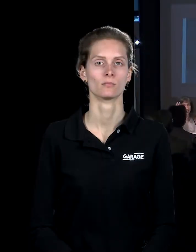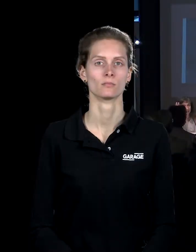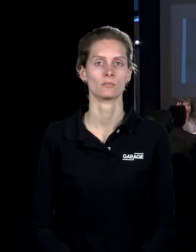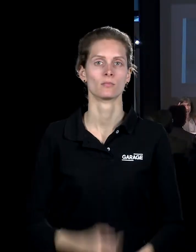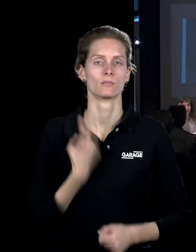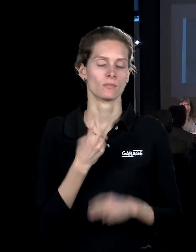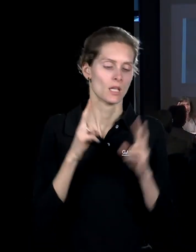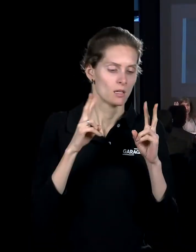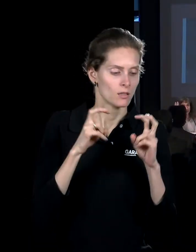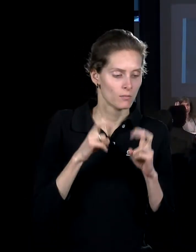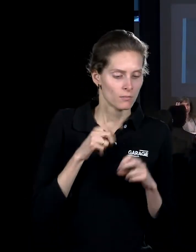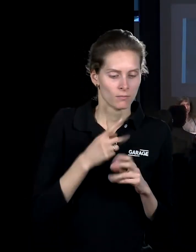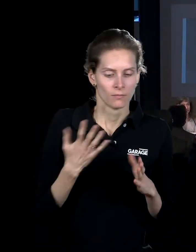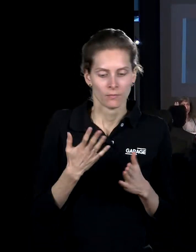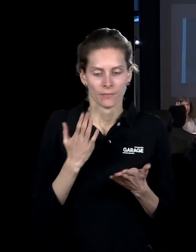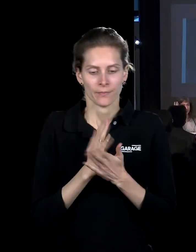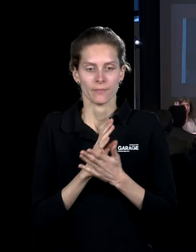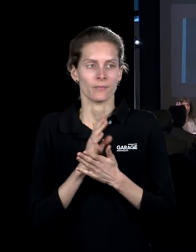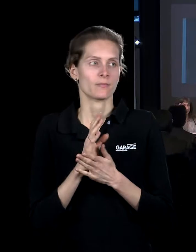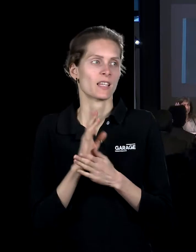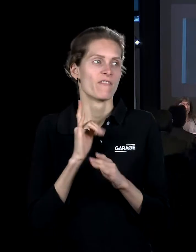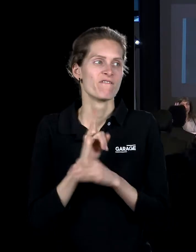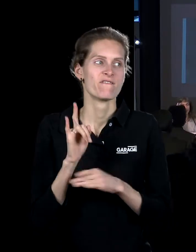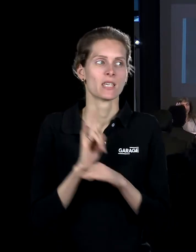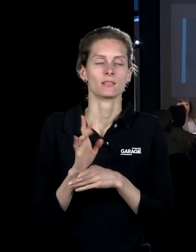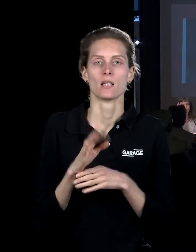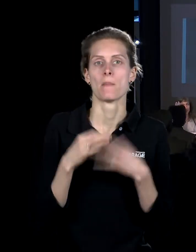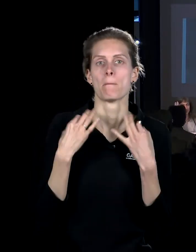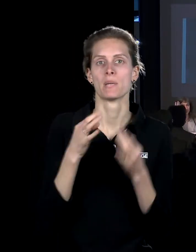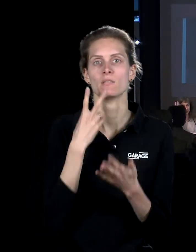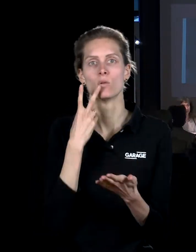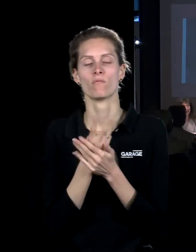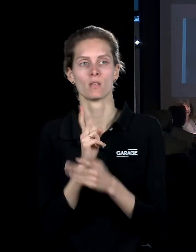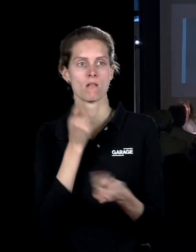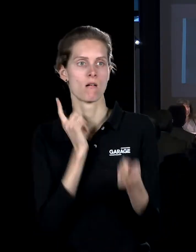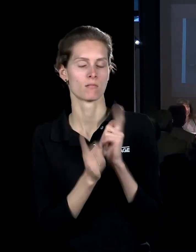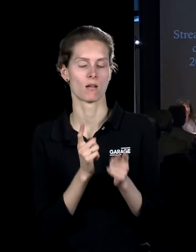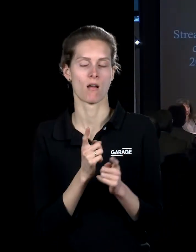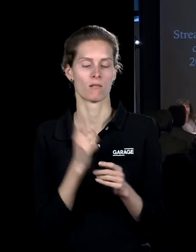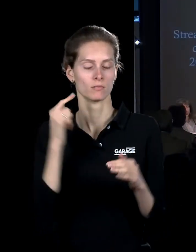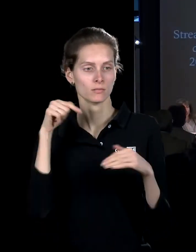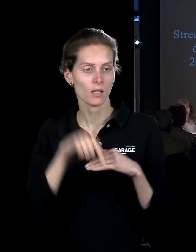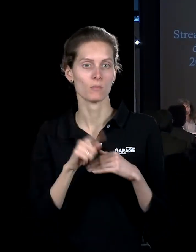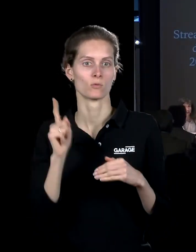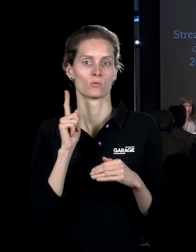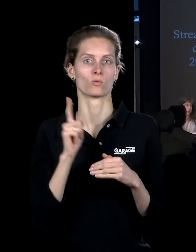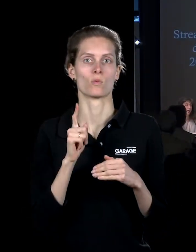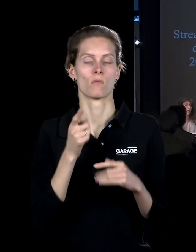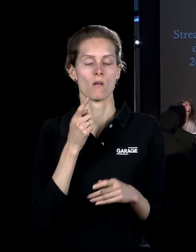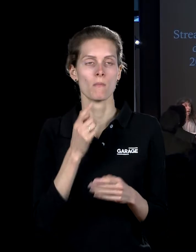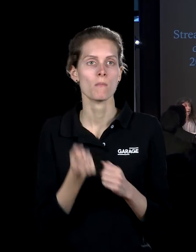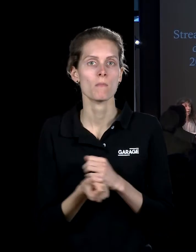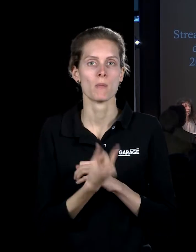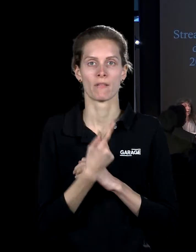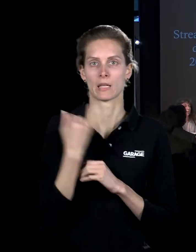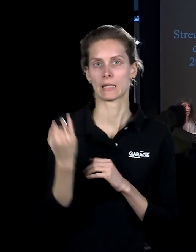Рассмотреть в них некий нарратив, фикция, как то, что позволяет увидеть действительно реальность, которая за этим стоит, и сделать эту реальность интересной.